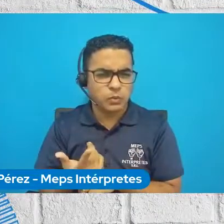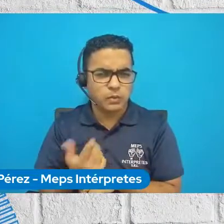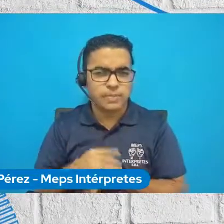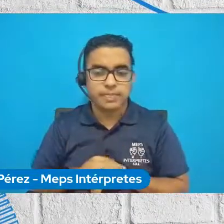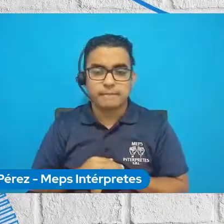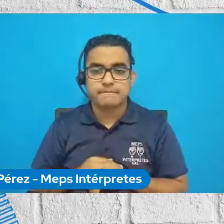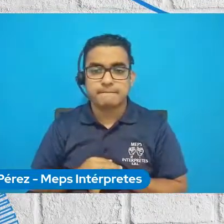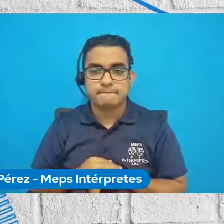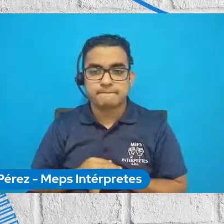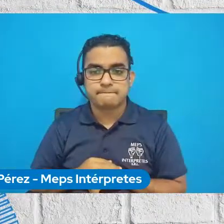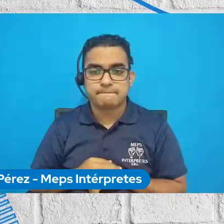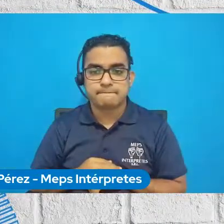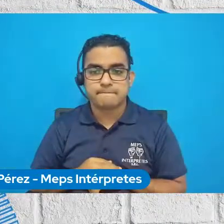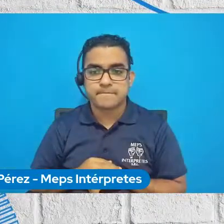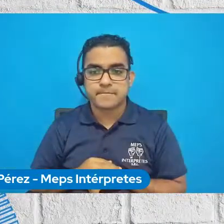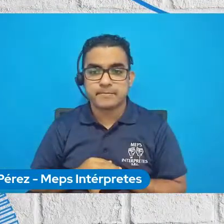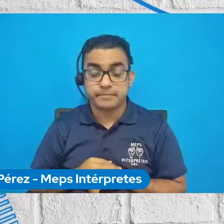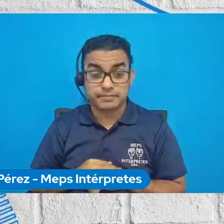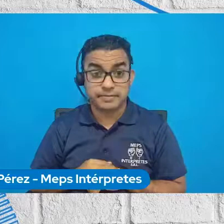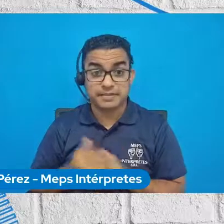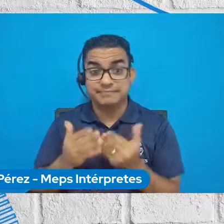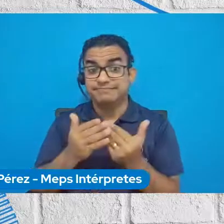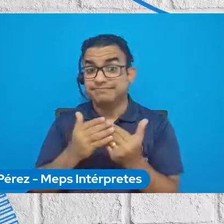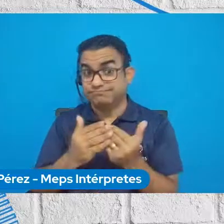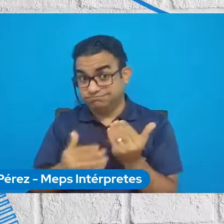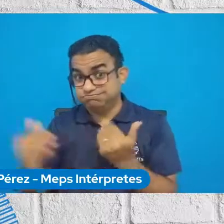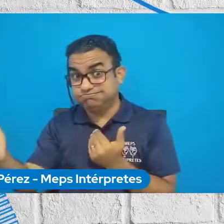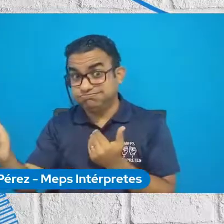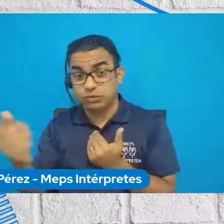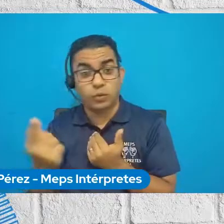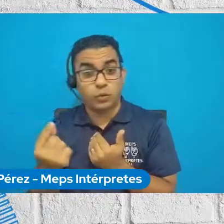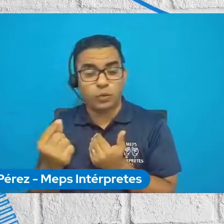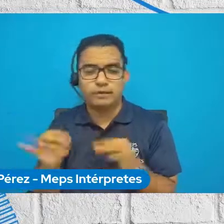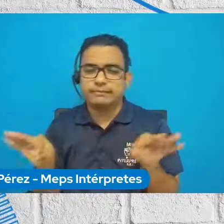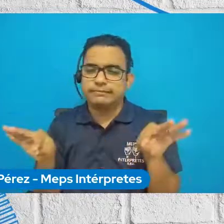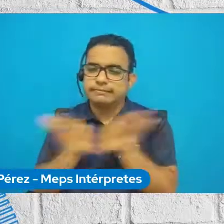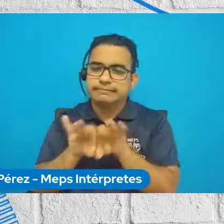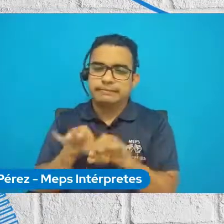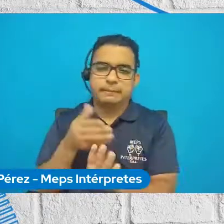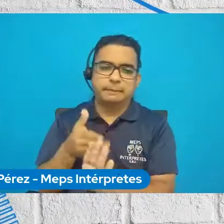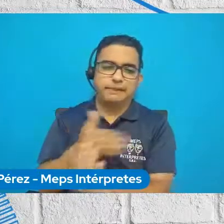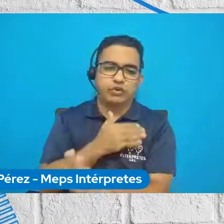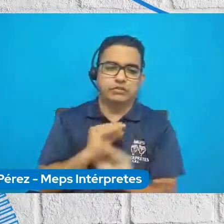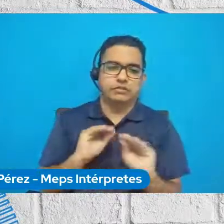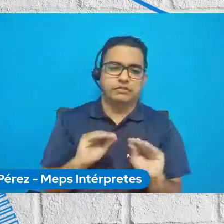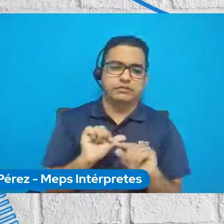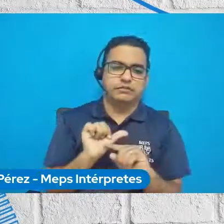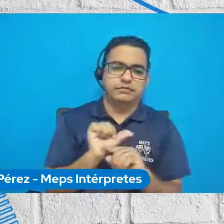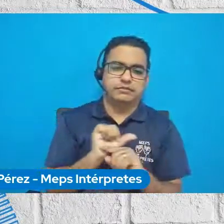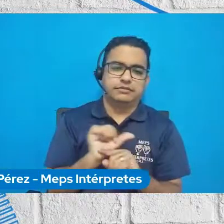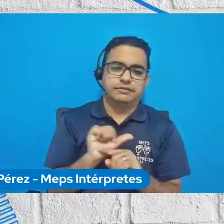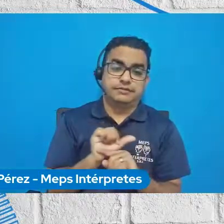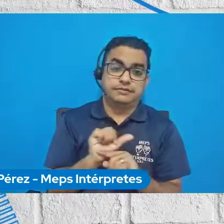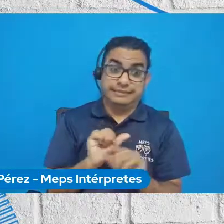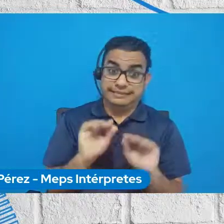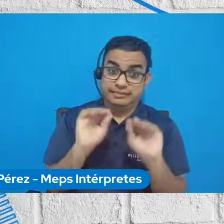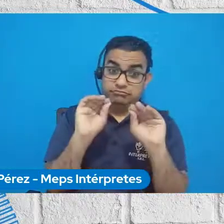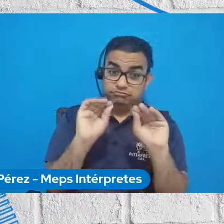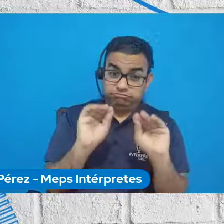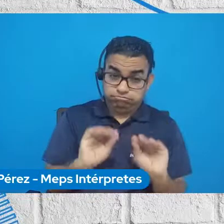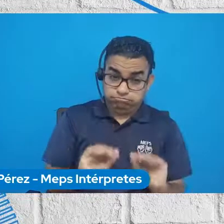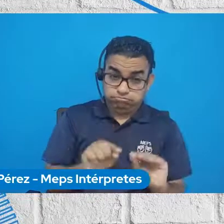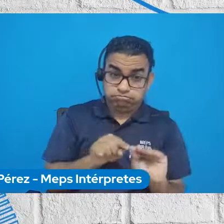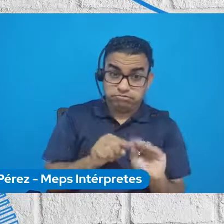Por ello, para tener una especie de legado o un después, es muy importante la formación que se le ha dado a los voluntarios. La formación no